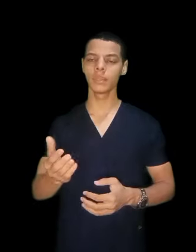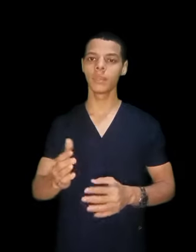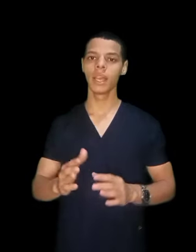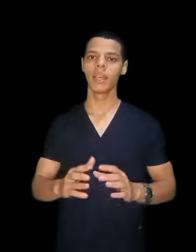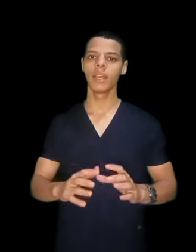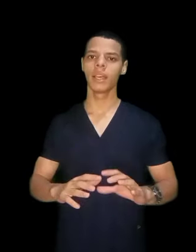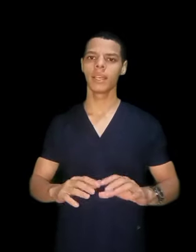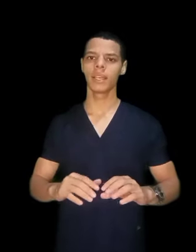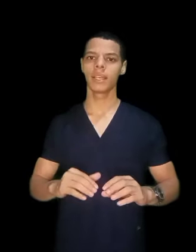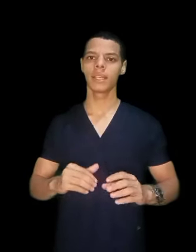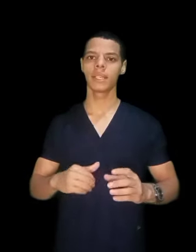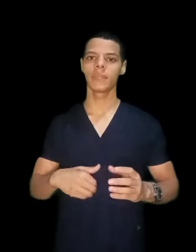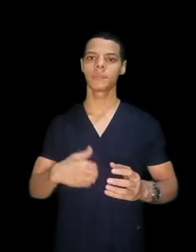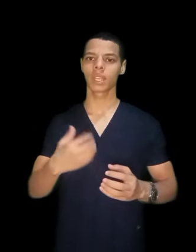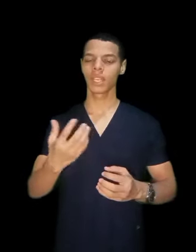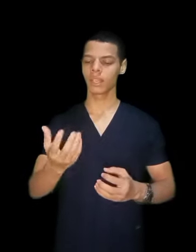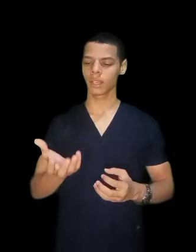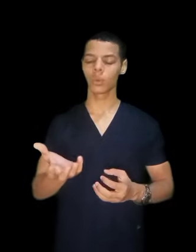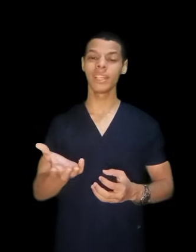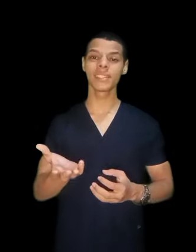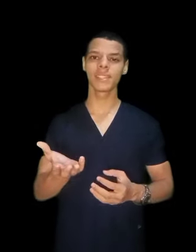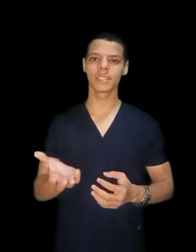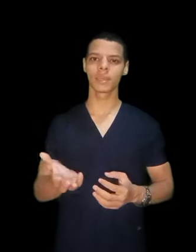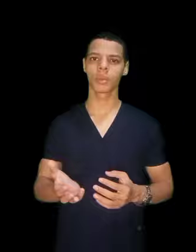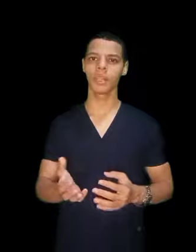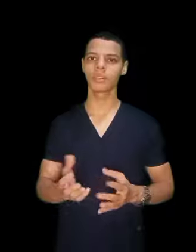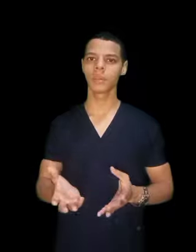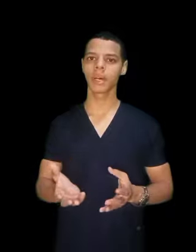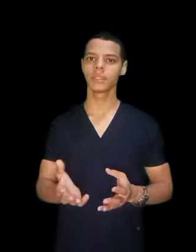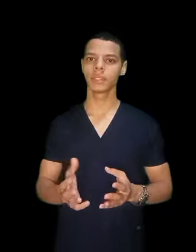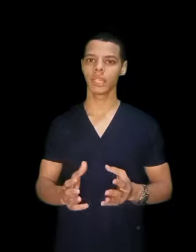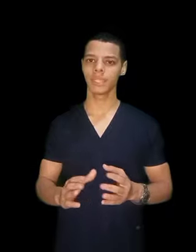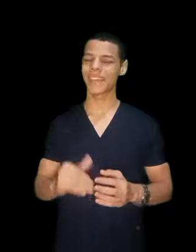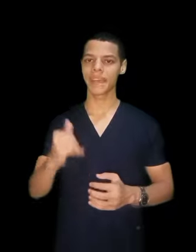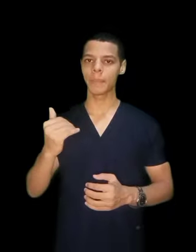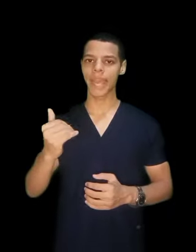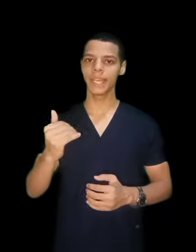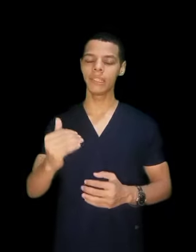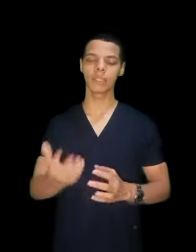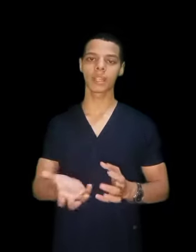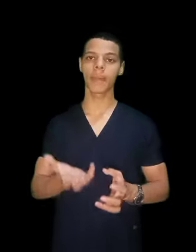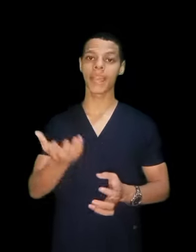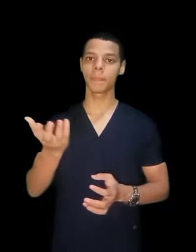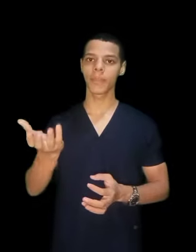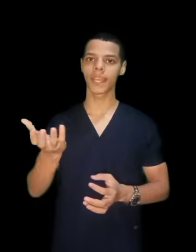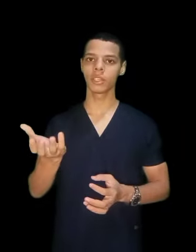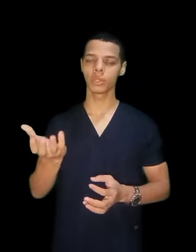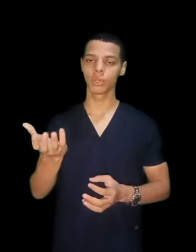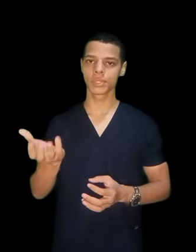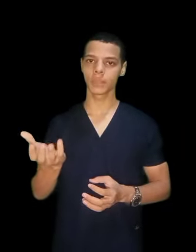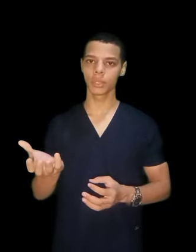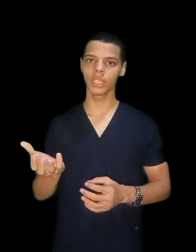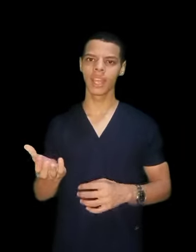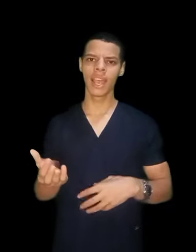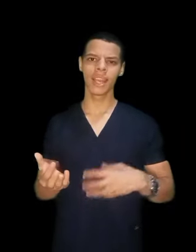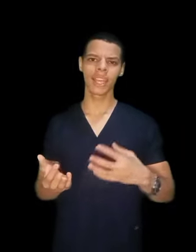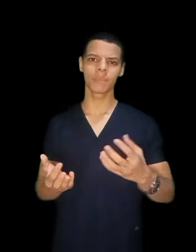طيب. اه. كلية التمريد طبعا تعليم عالي. انت معك بكالوريوس تمريد. لكن